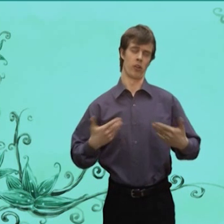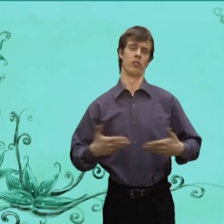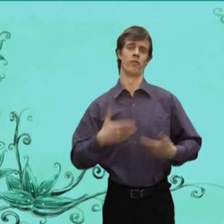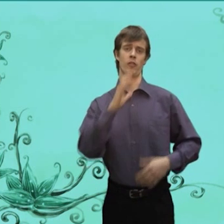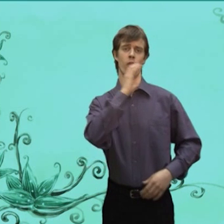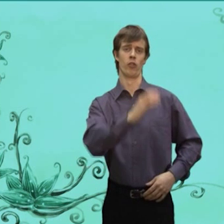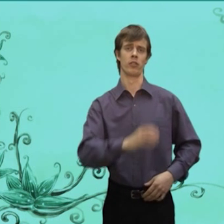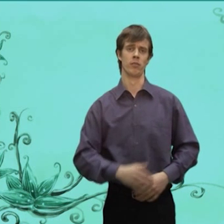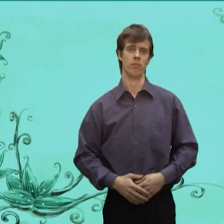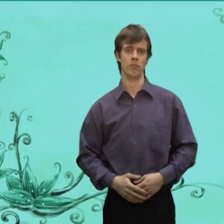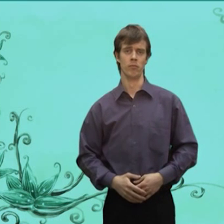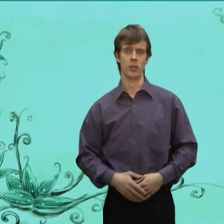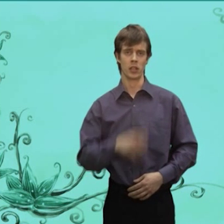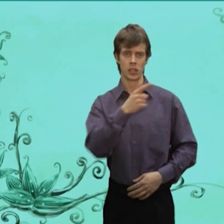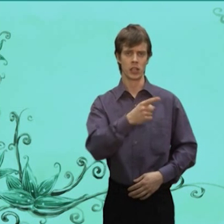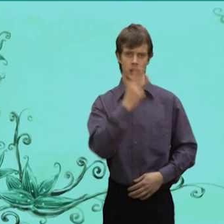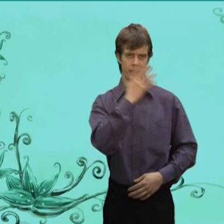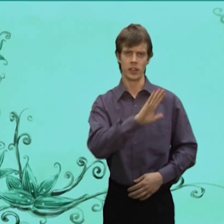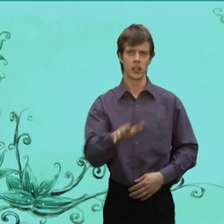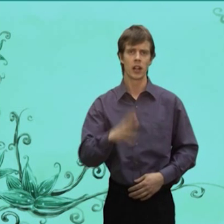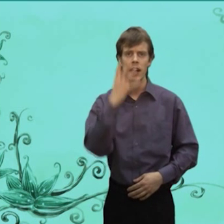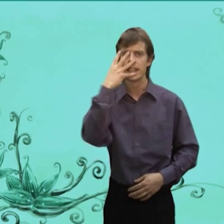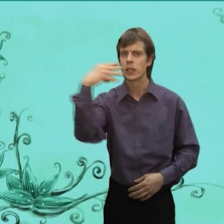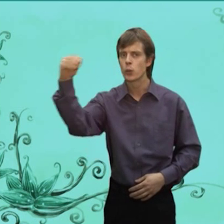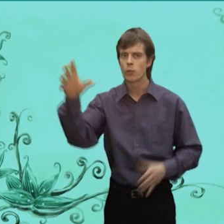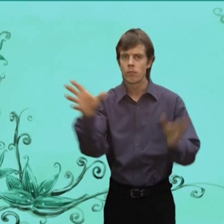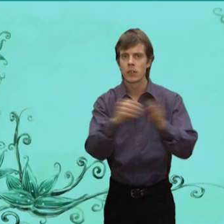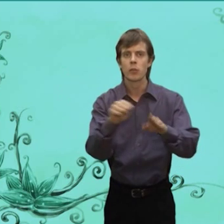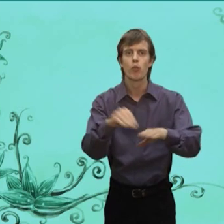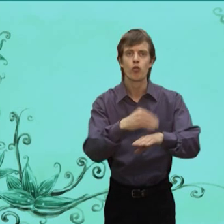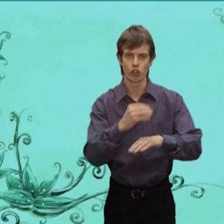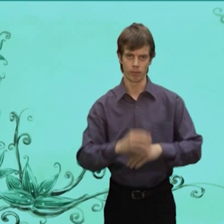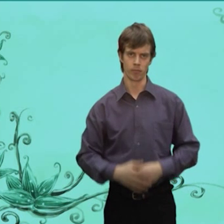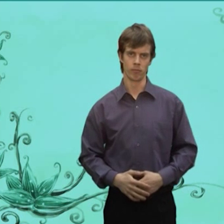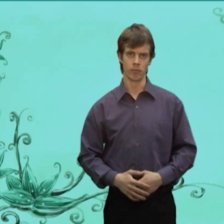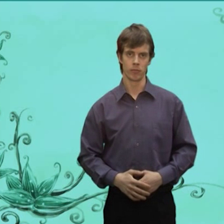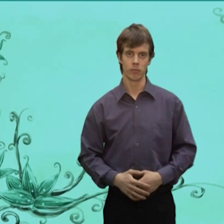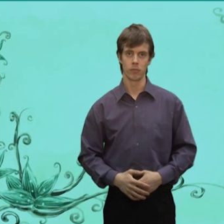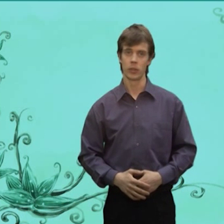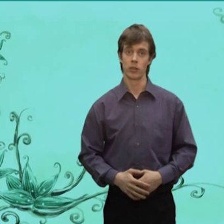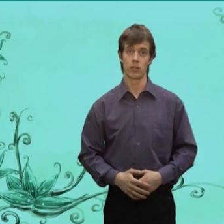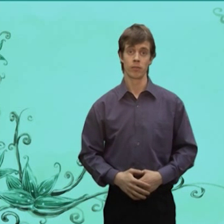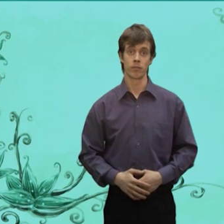Здравствуй Волк Не видел Лисицу С мужем Нет